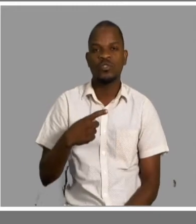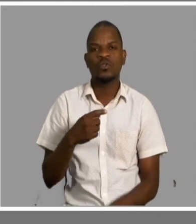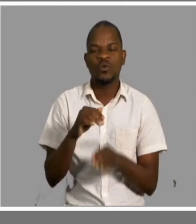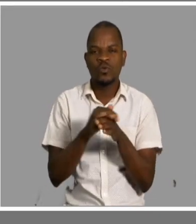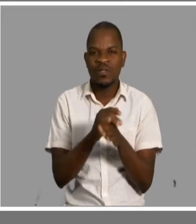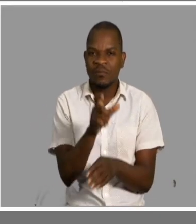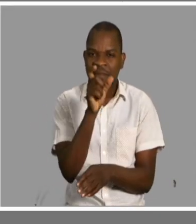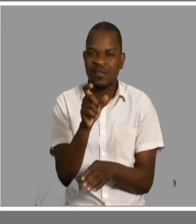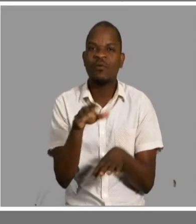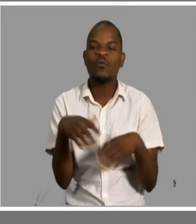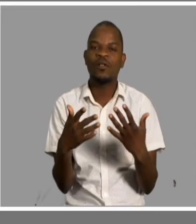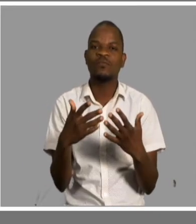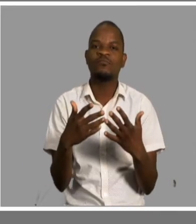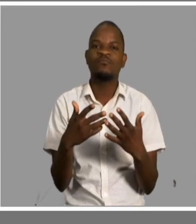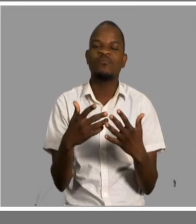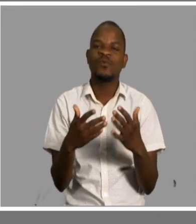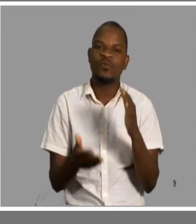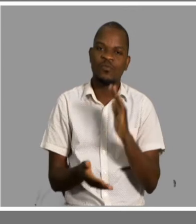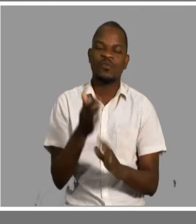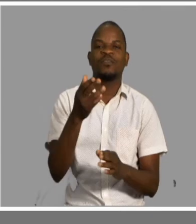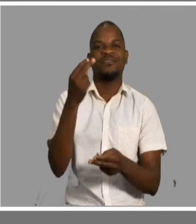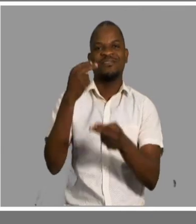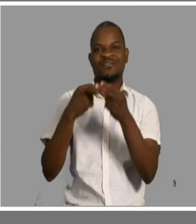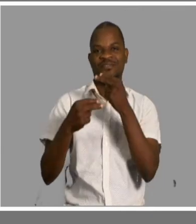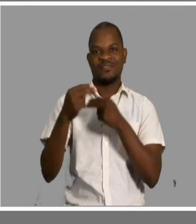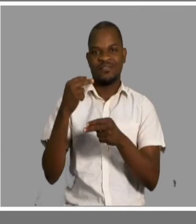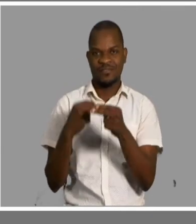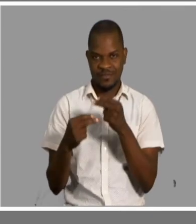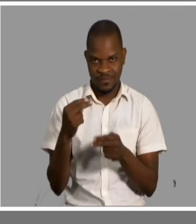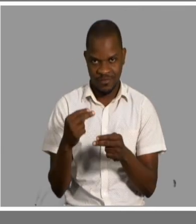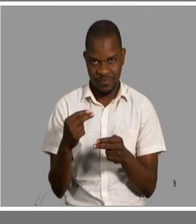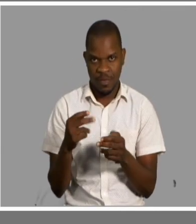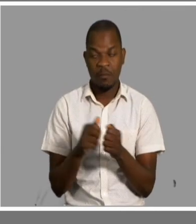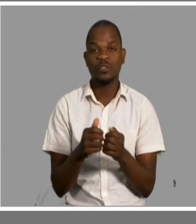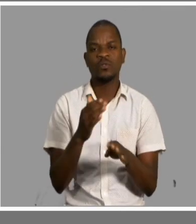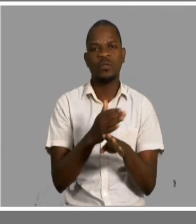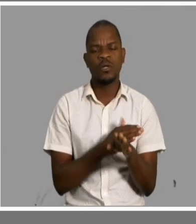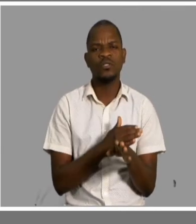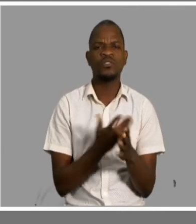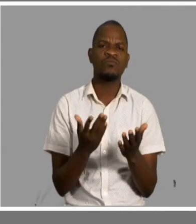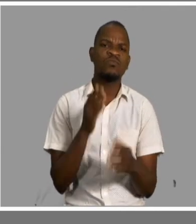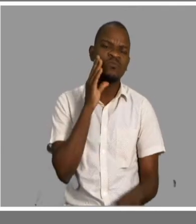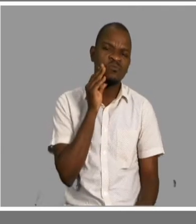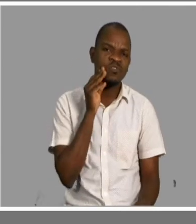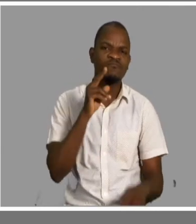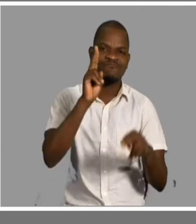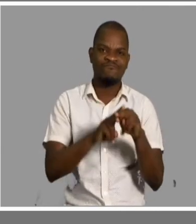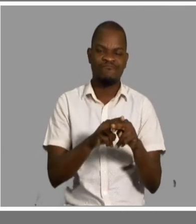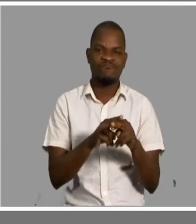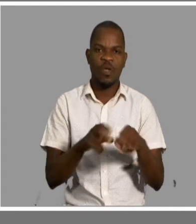caringana, caringana ou a caringana, nem contamos, porque certos nossos avós faziam a volta da fogueira e contavam várias